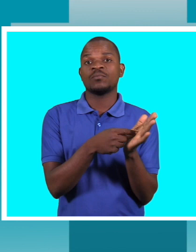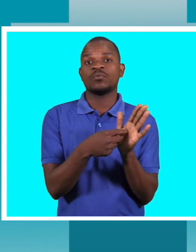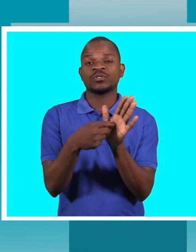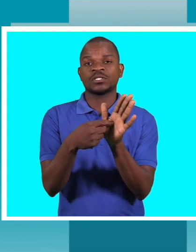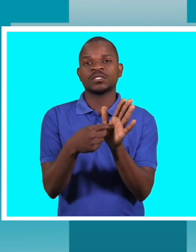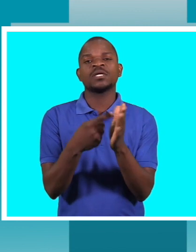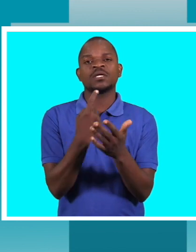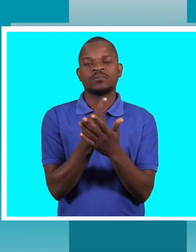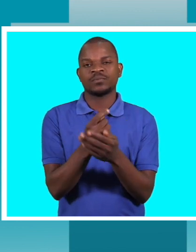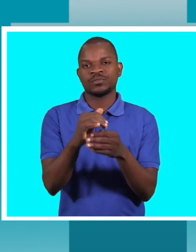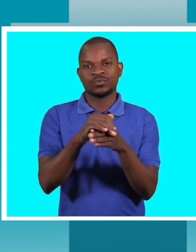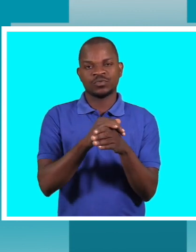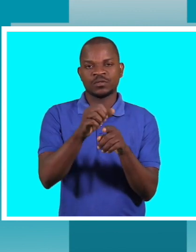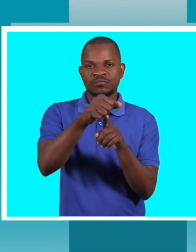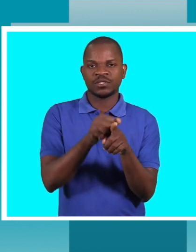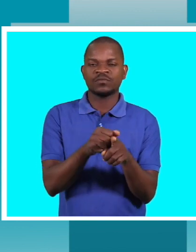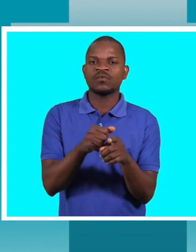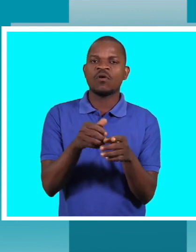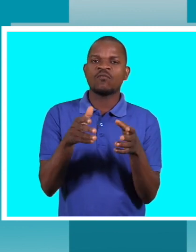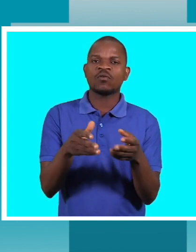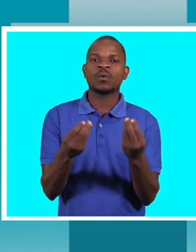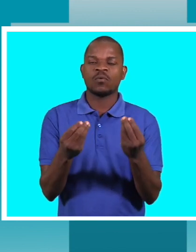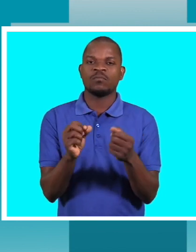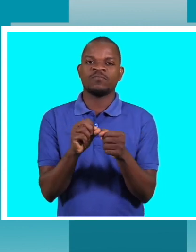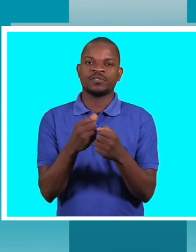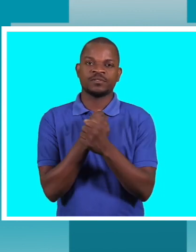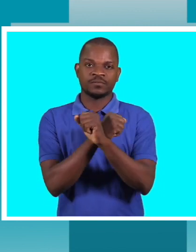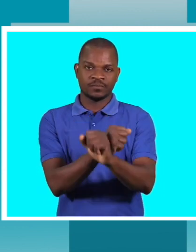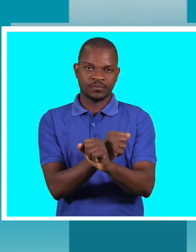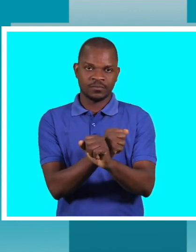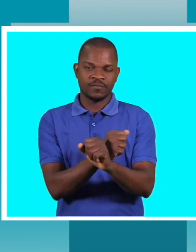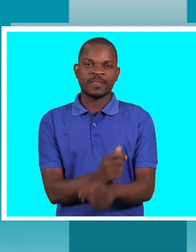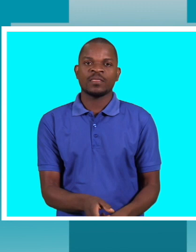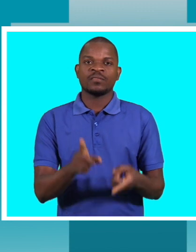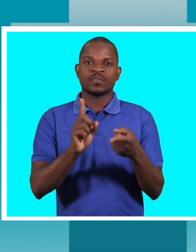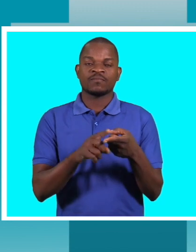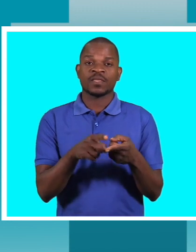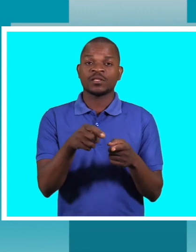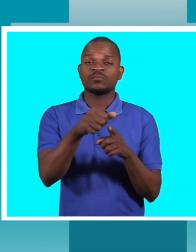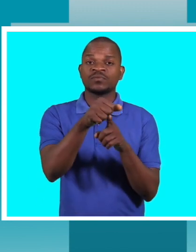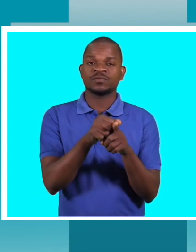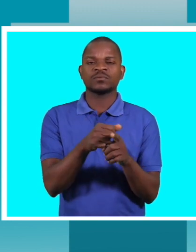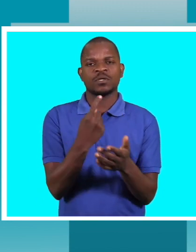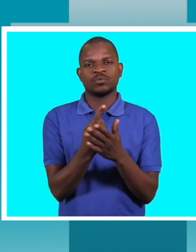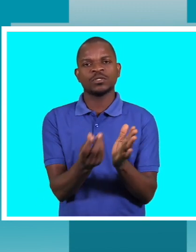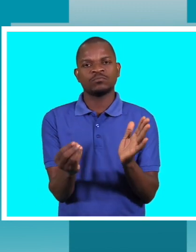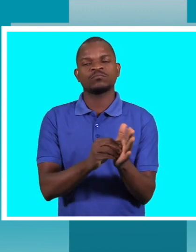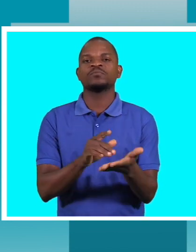tem que pôr o preservativo assim para se prevenir. E que também os próprios preservativos deviam vir em braile